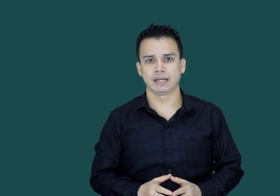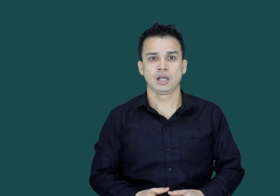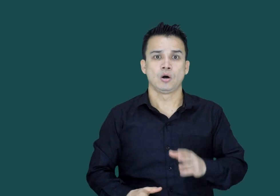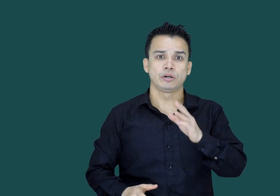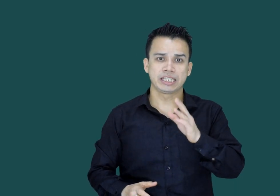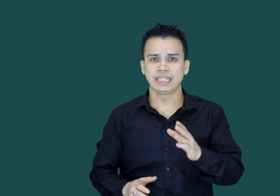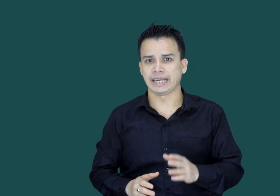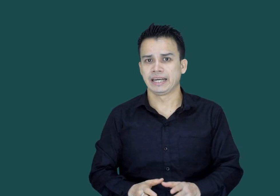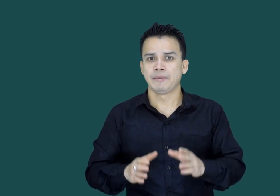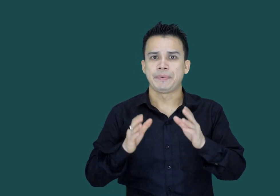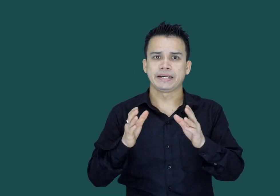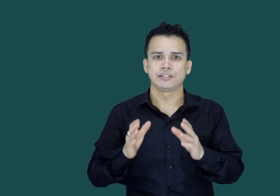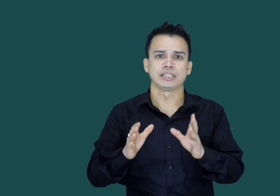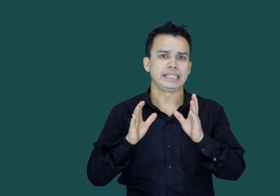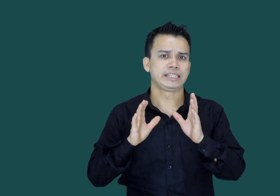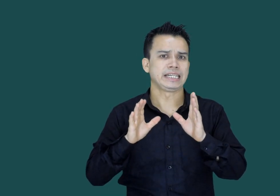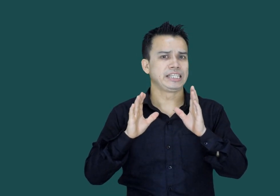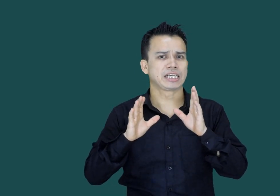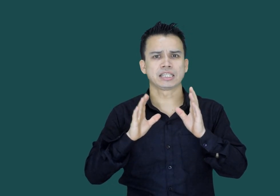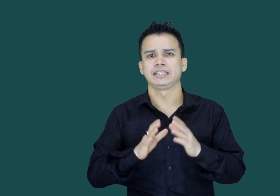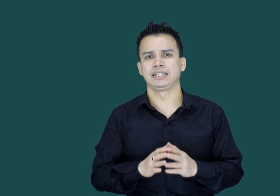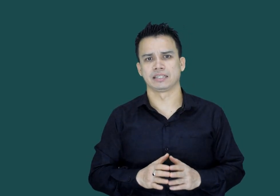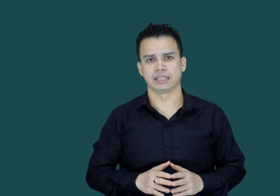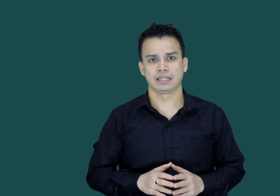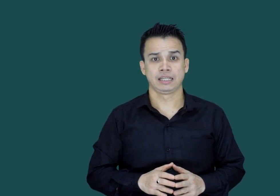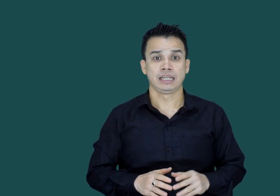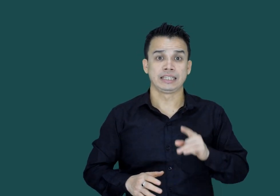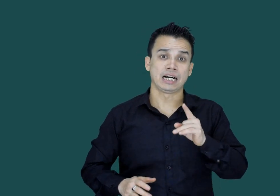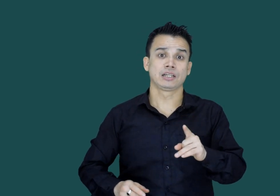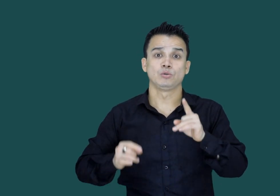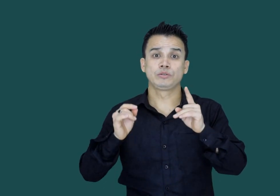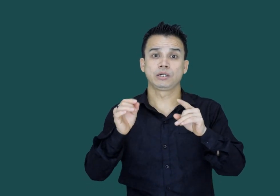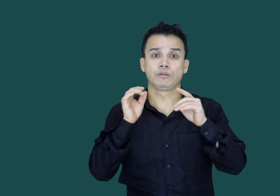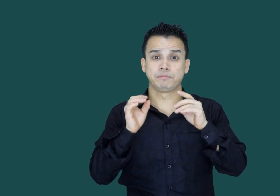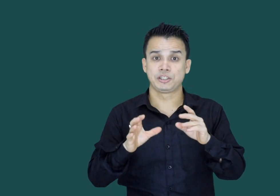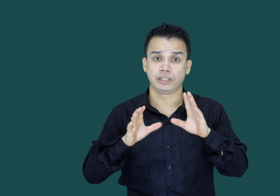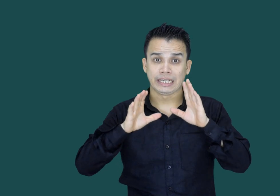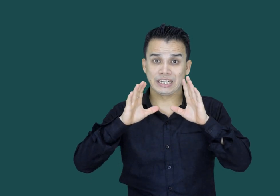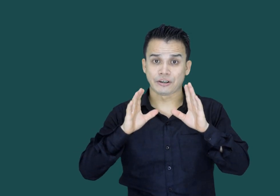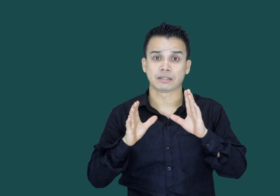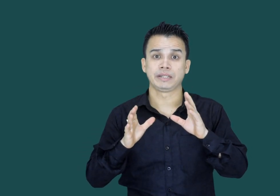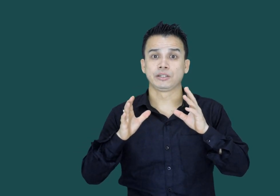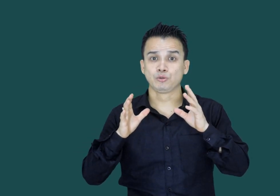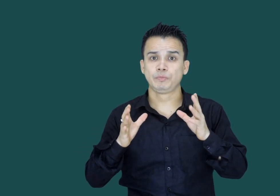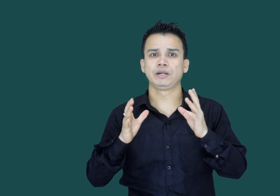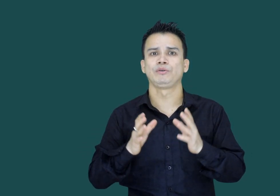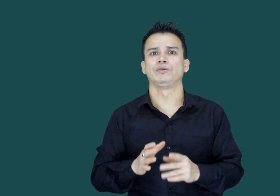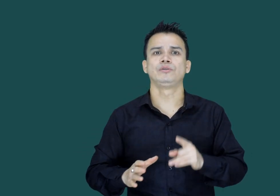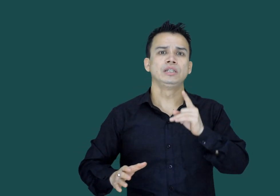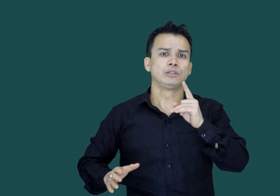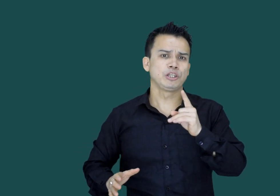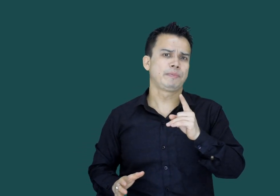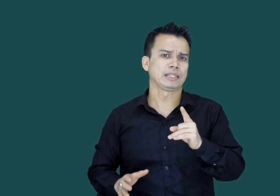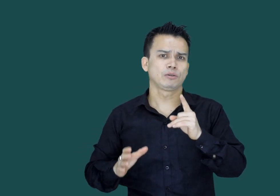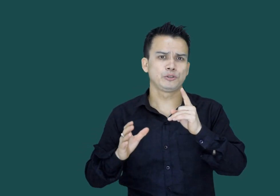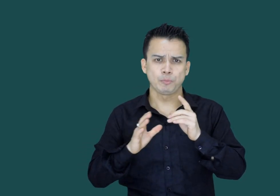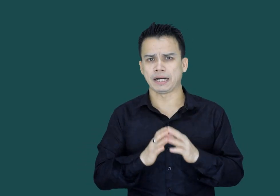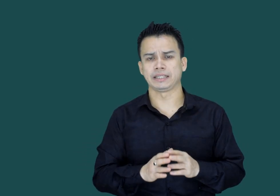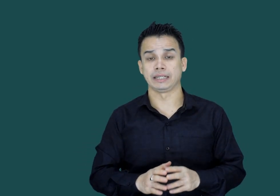اور اسی لیے پیرنٹس اسے ڈسکس نہیں کرتے یا اگر ان کے کوئی بچے ڈرگ میں ڈوبے ہوئے ہو تو اس بات کو چھپاتے ہیں